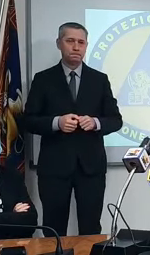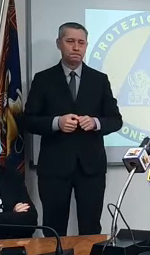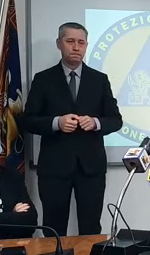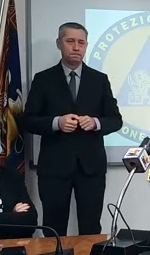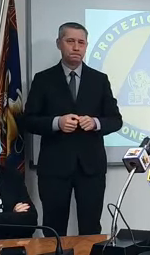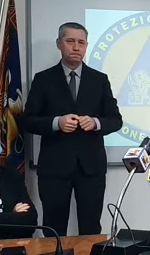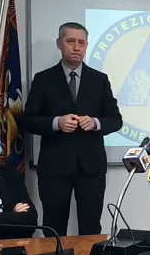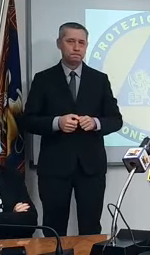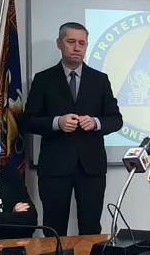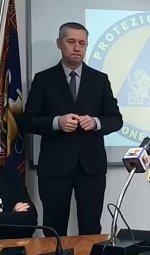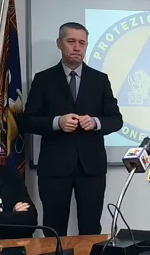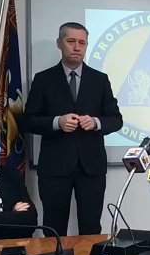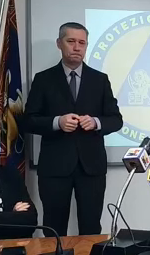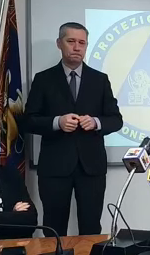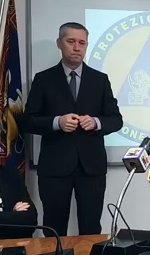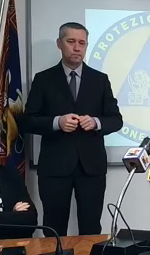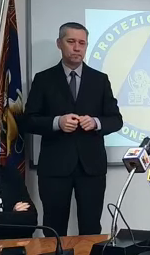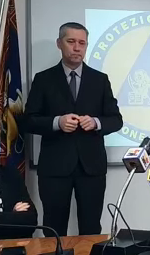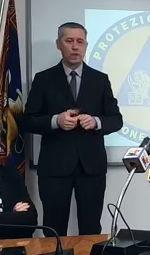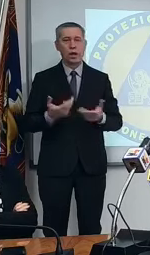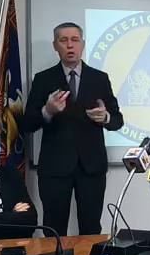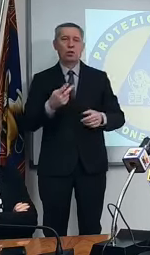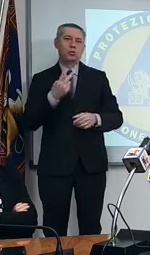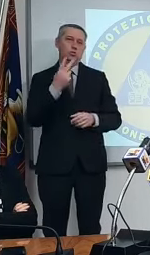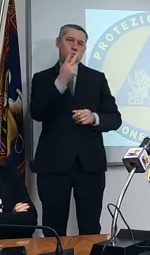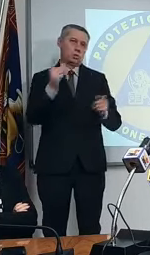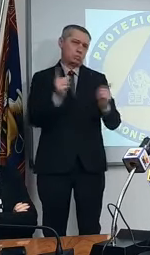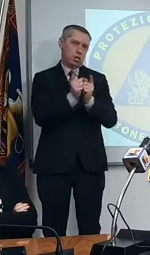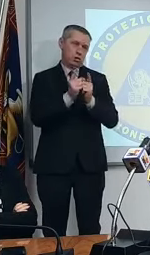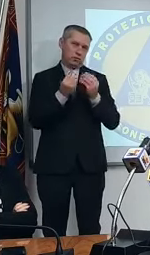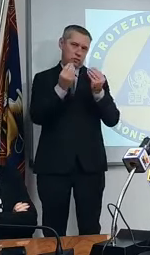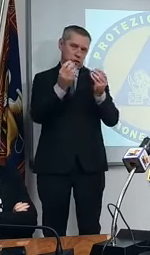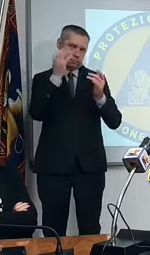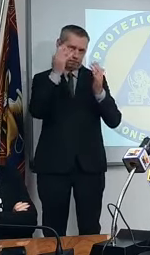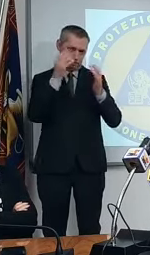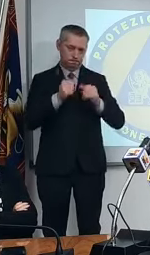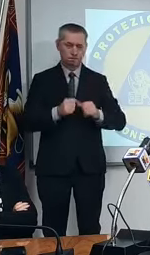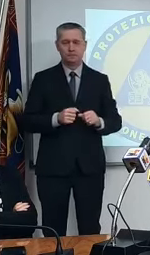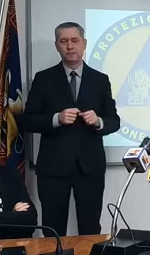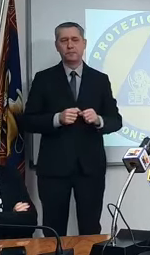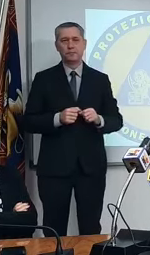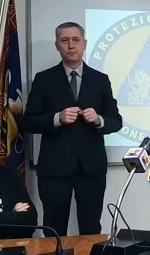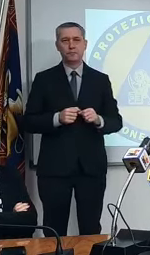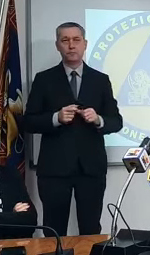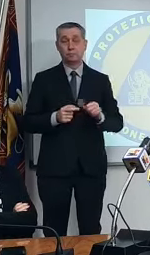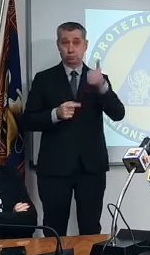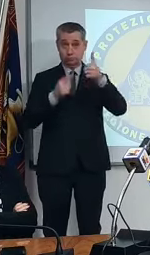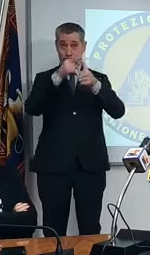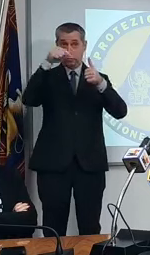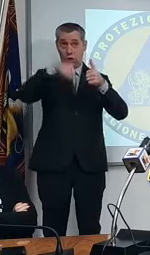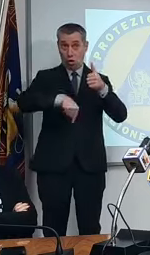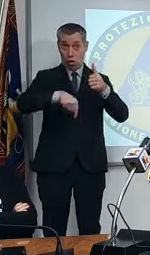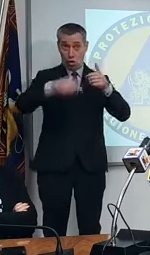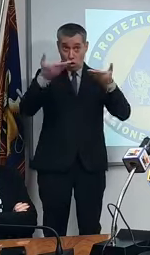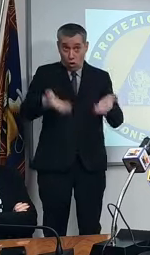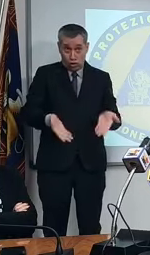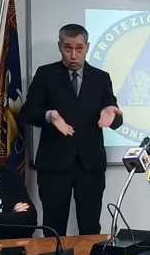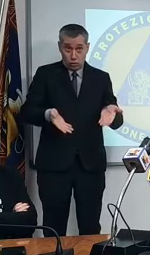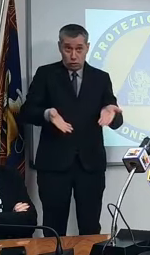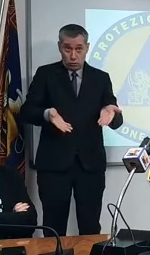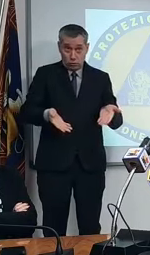Allora, due ragionamenti. Il primo che da oggi è giornata